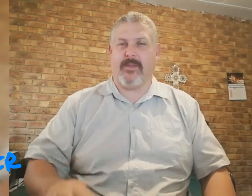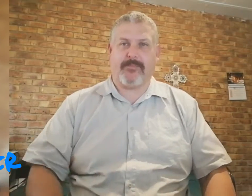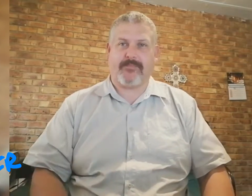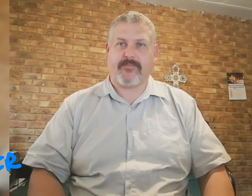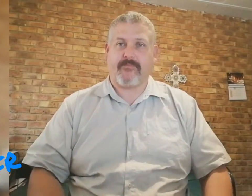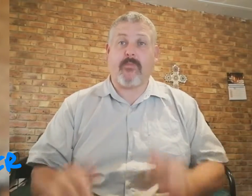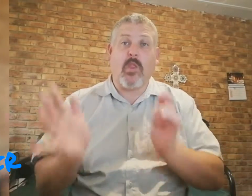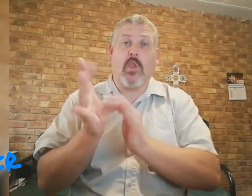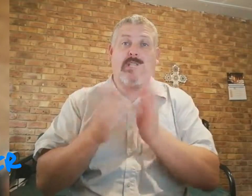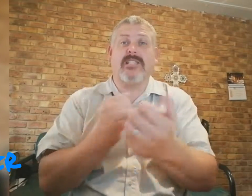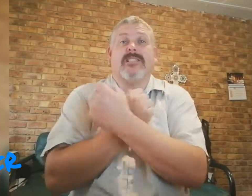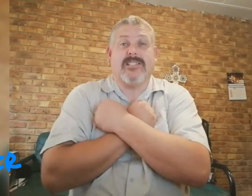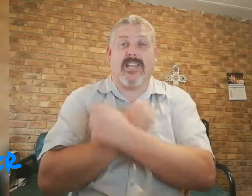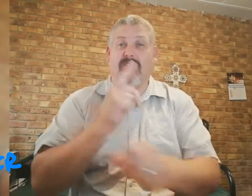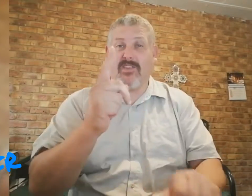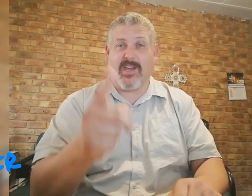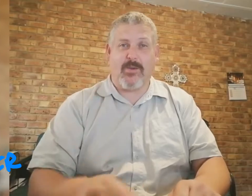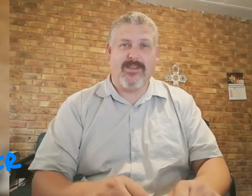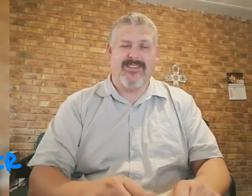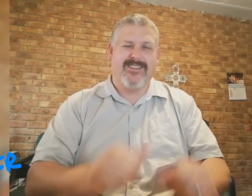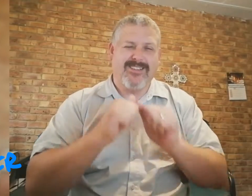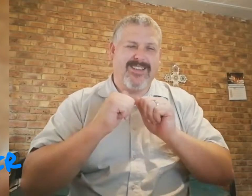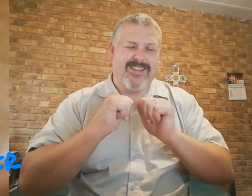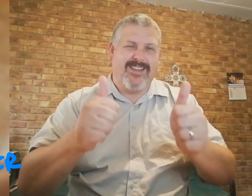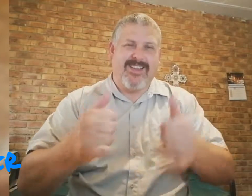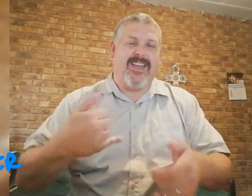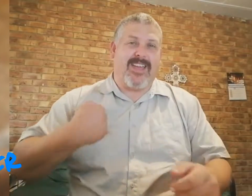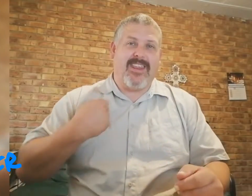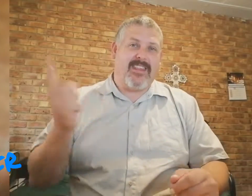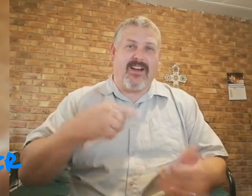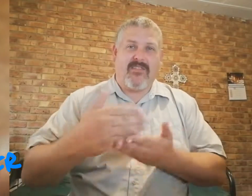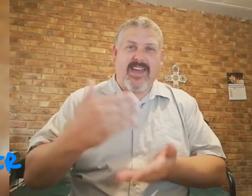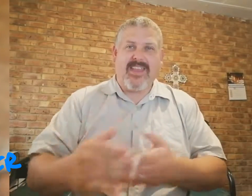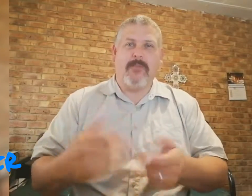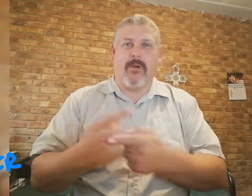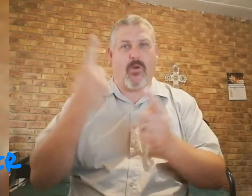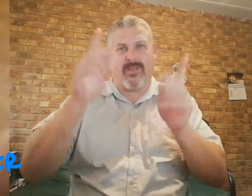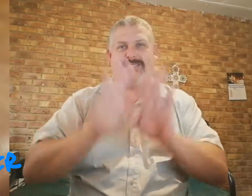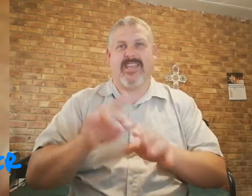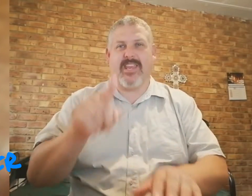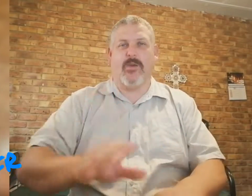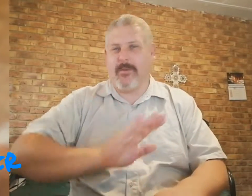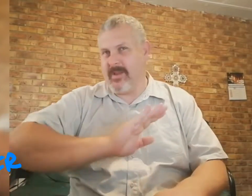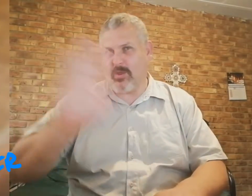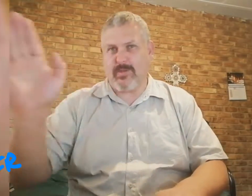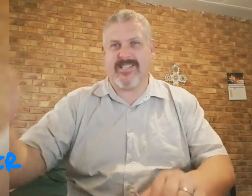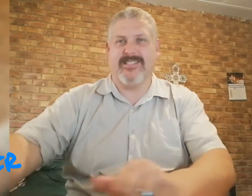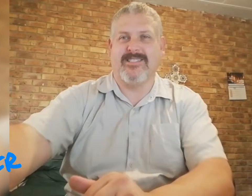nie. Jesus, is lief vir jou. Met die dag verder, tot ziens. Tot ziens. .